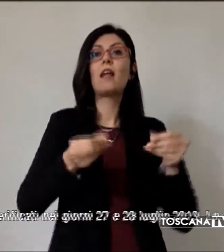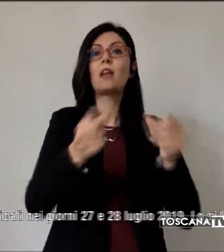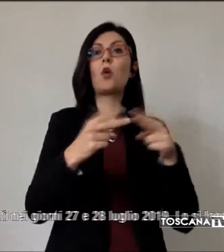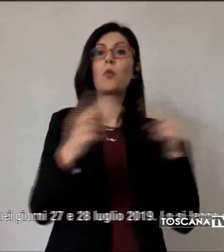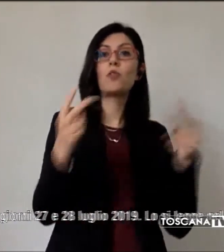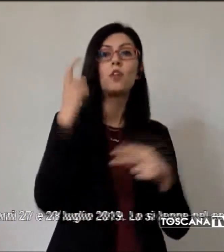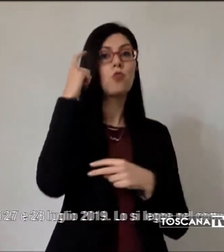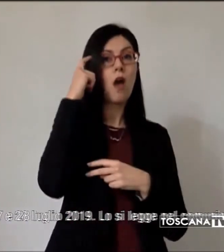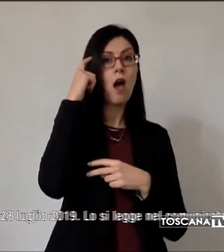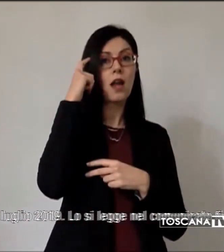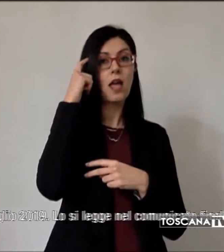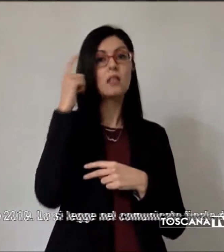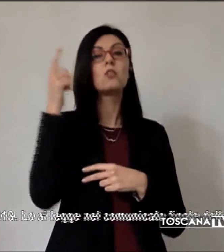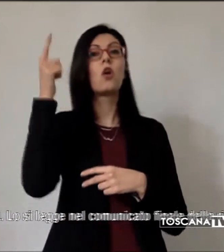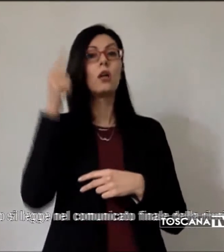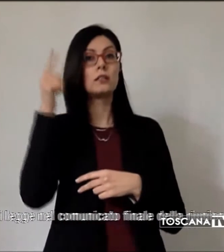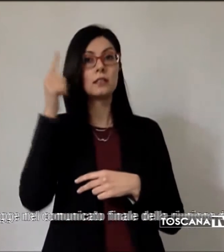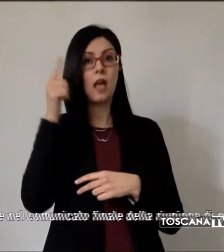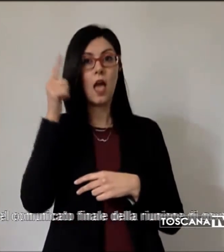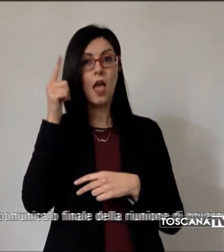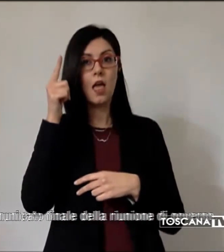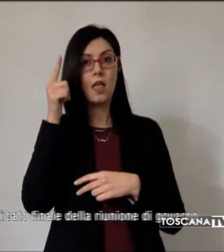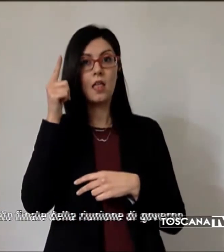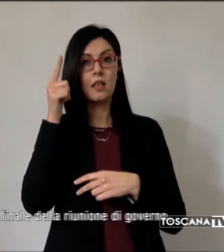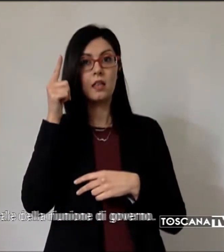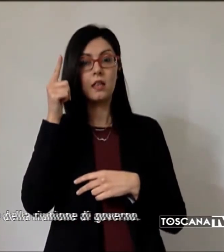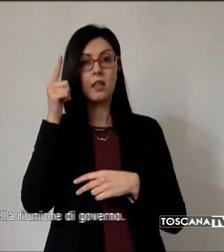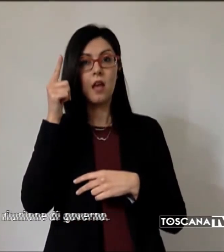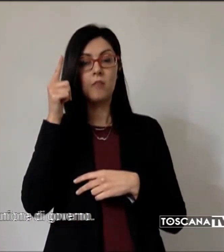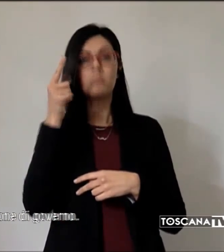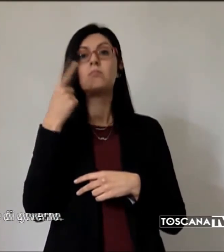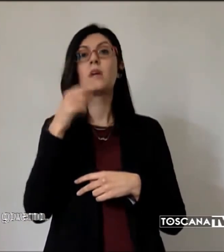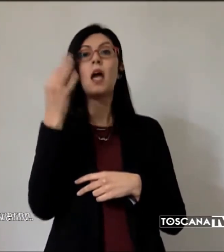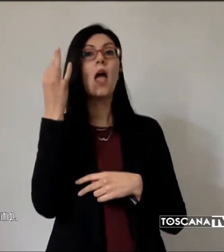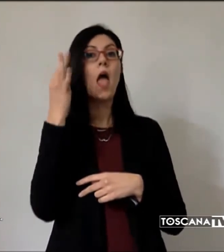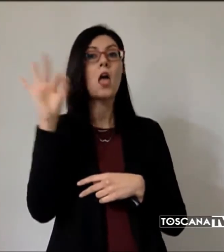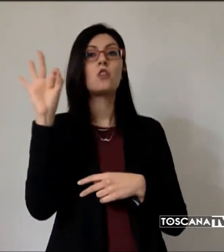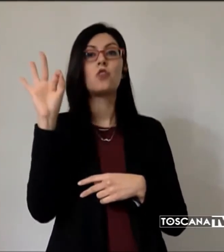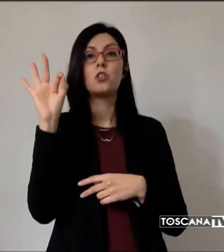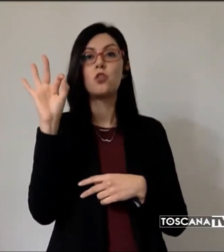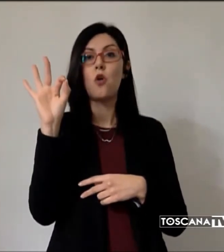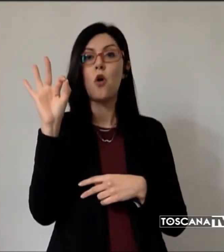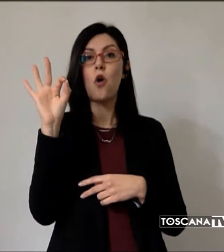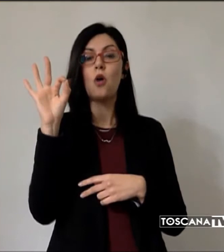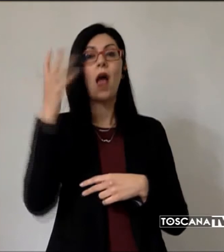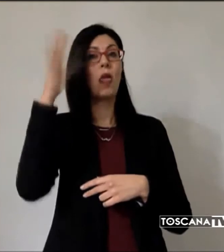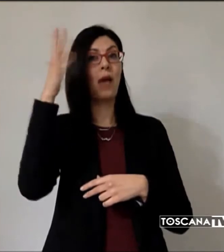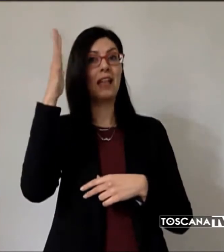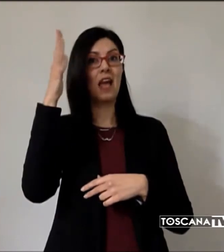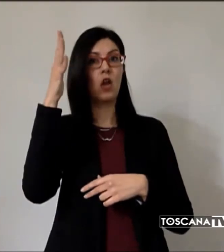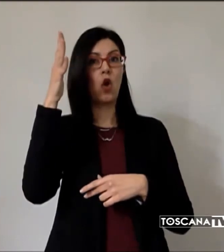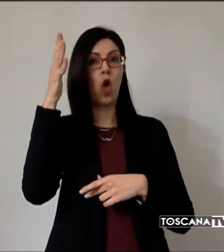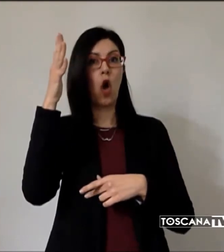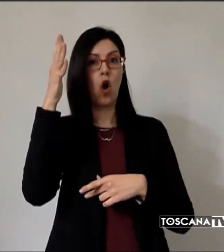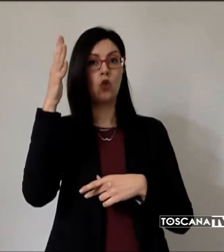e di Siena interessati dagli eccezionali eventi meteorologici che si sono verificati